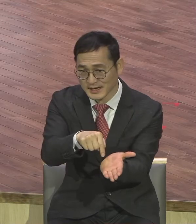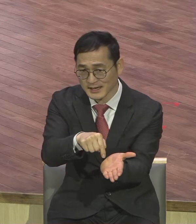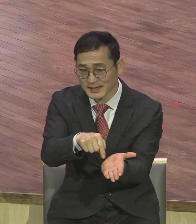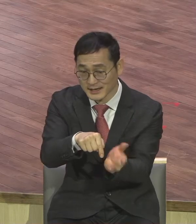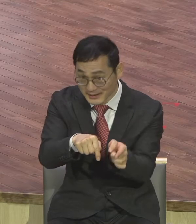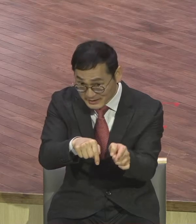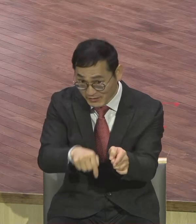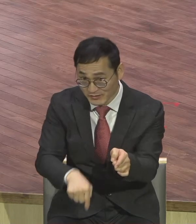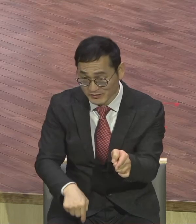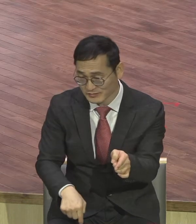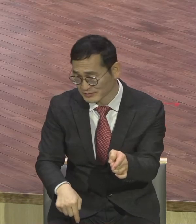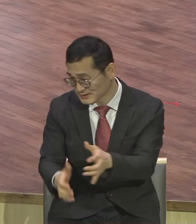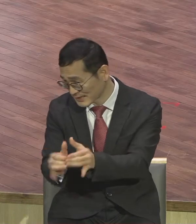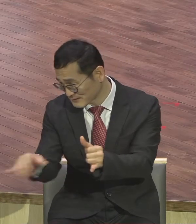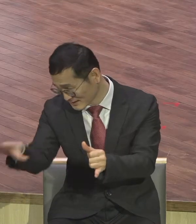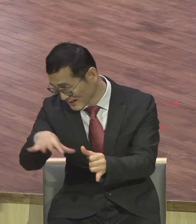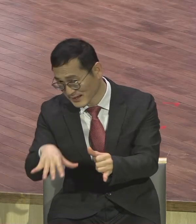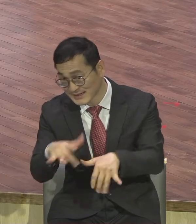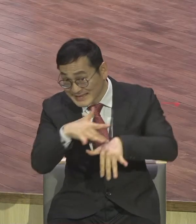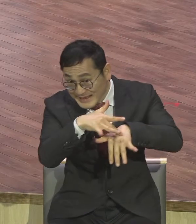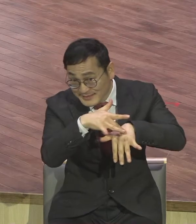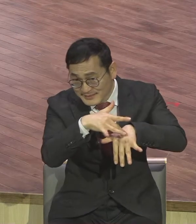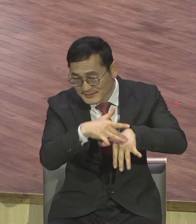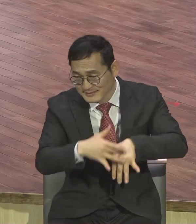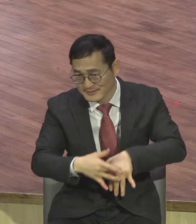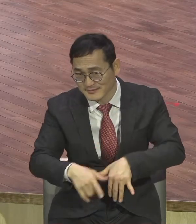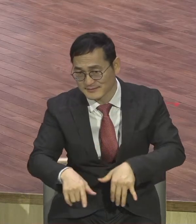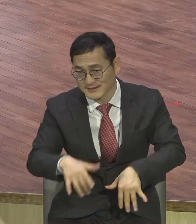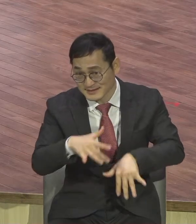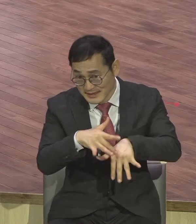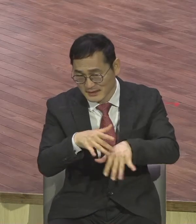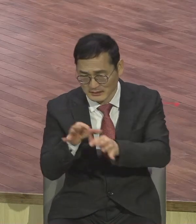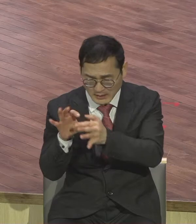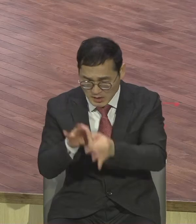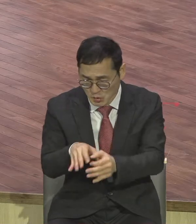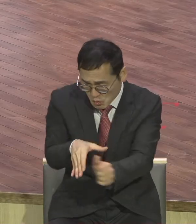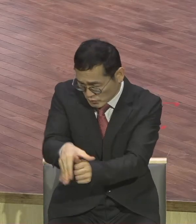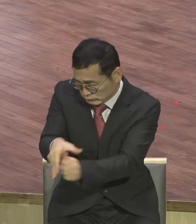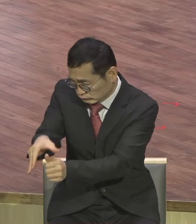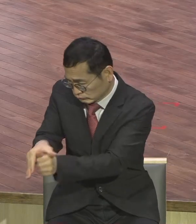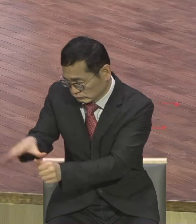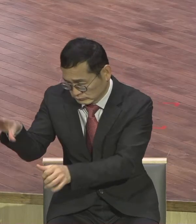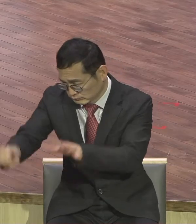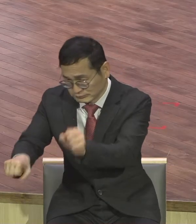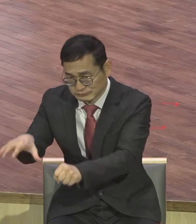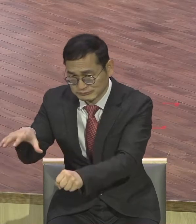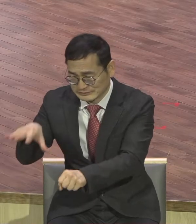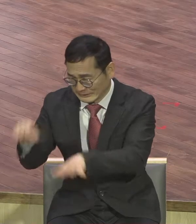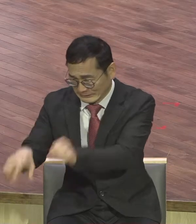시공관을 초월해서 공격합니다 시공관을 초월해서 시공관을 초월해서